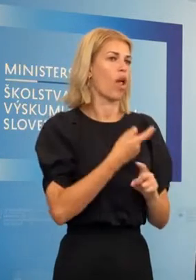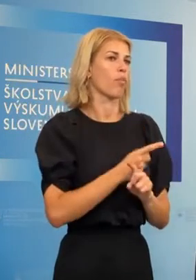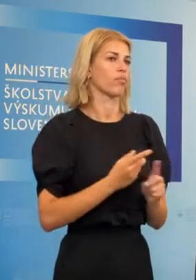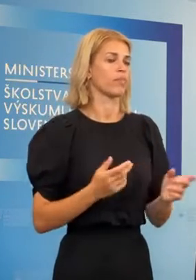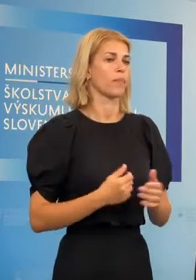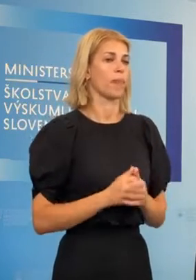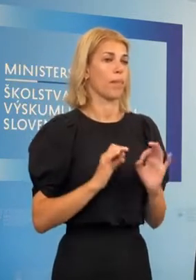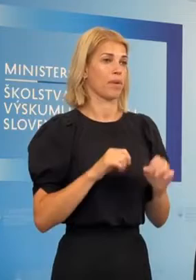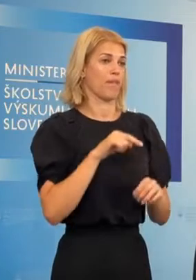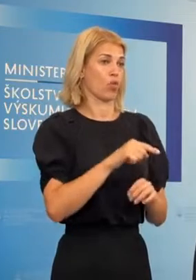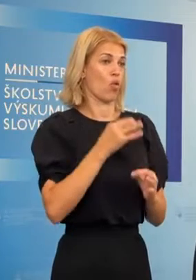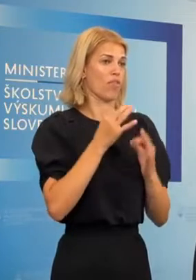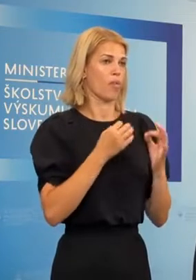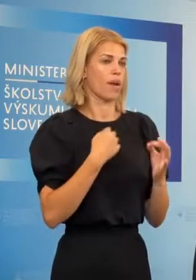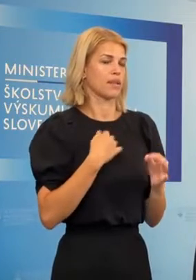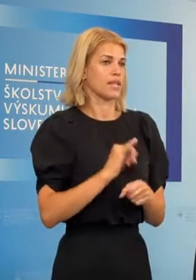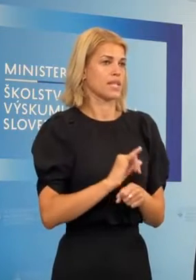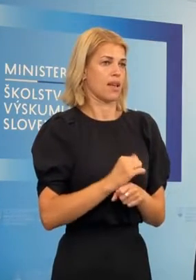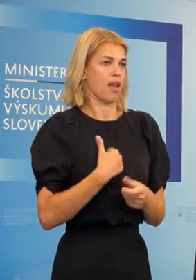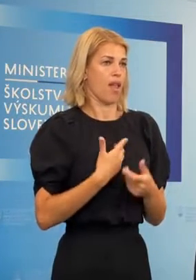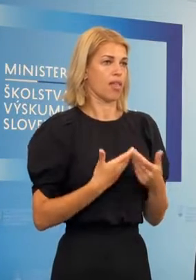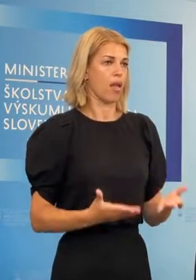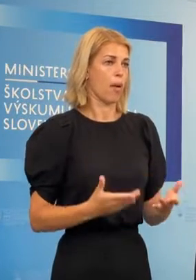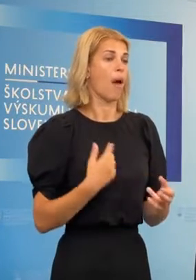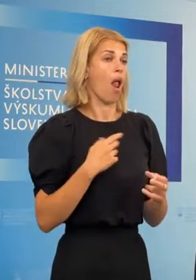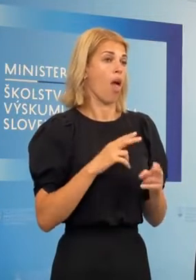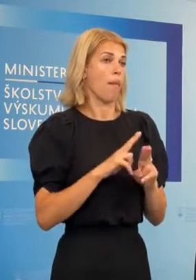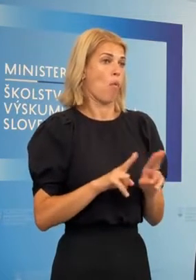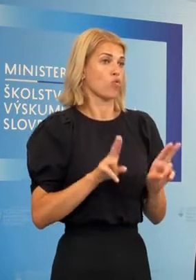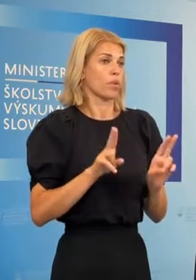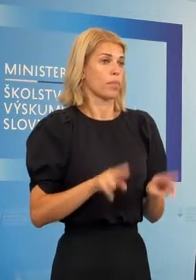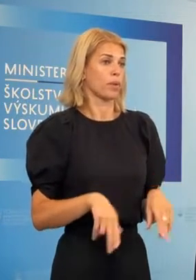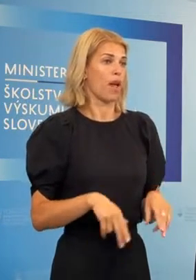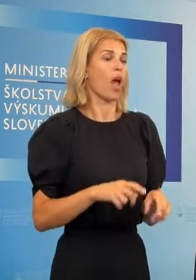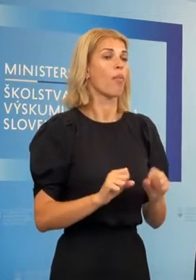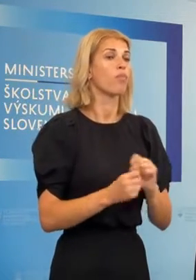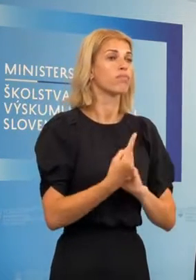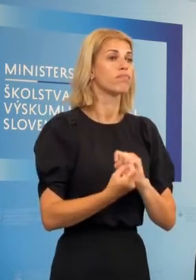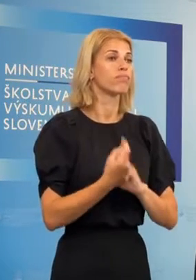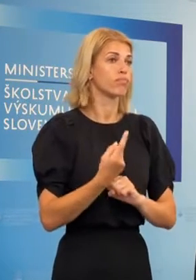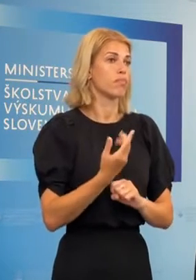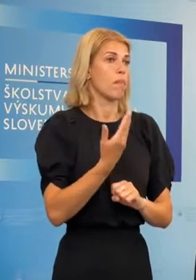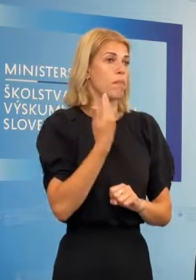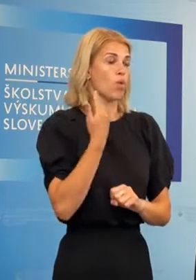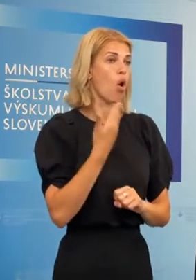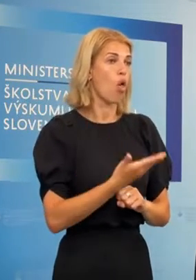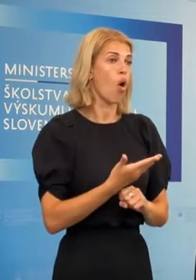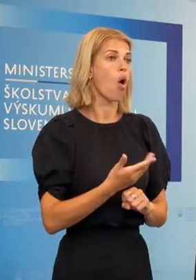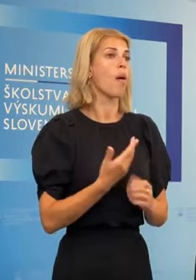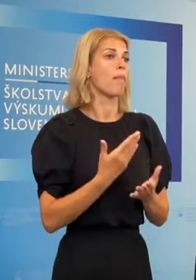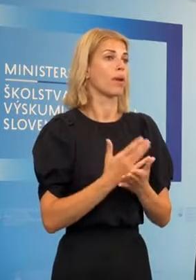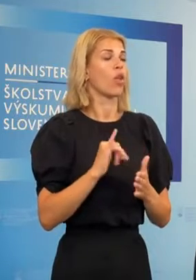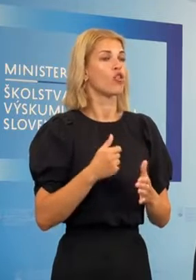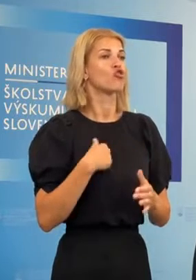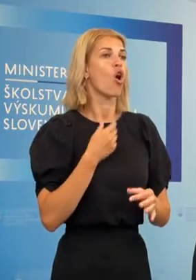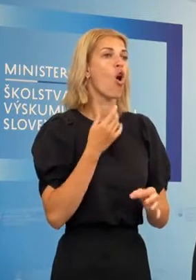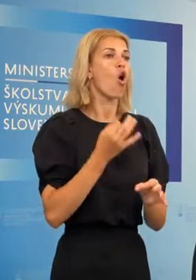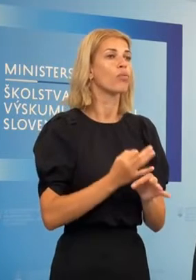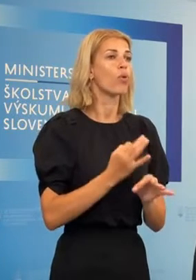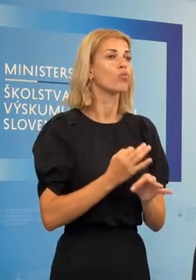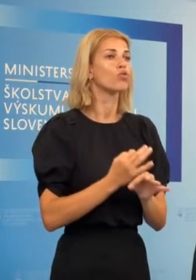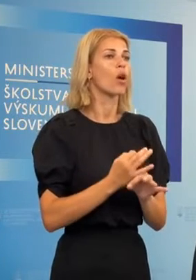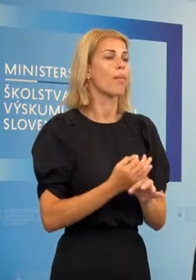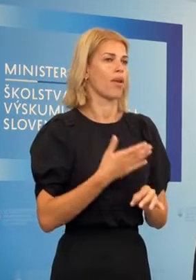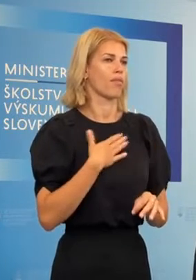nemám konkrétne, ale pravdou je, že môže byť, že nejaké takéto informácie príšli a za to možno, že odporúčame ešte prezicíci u nás